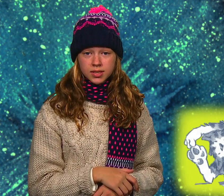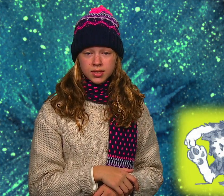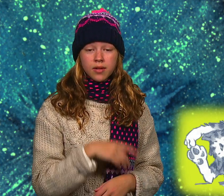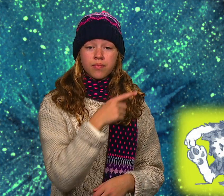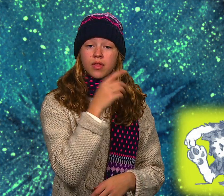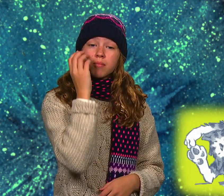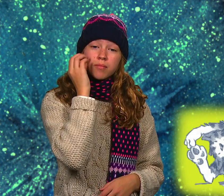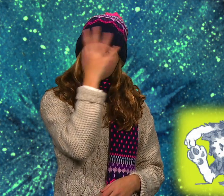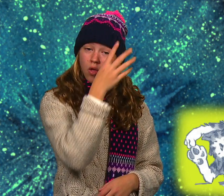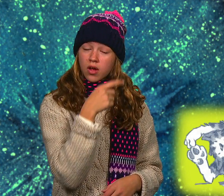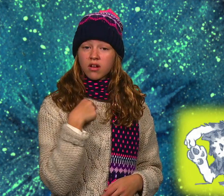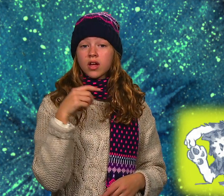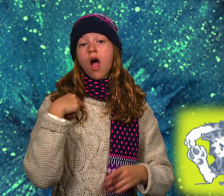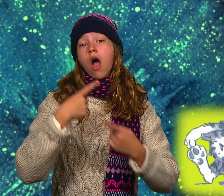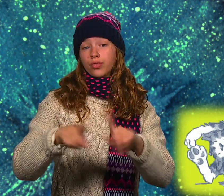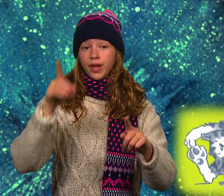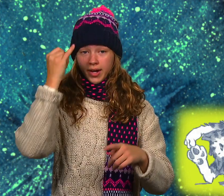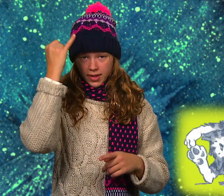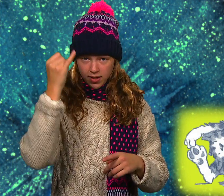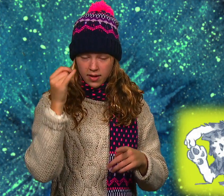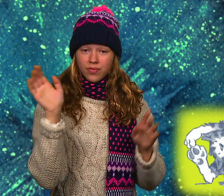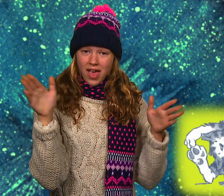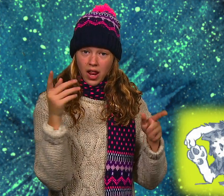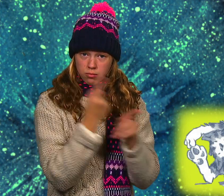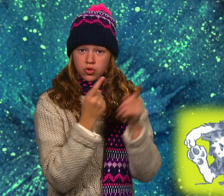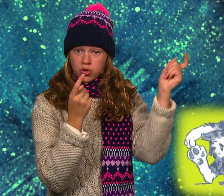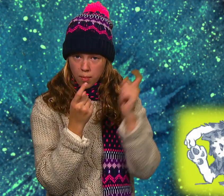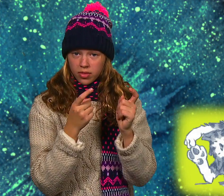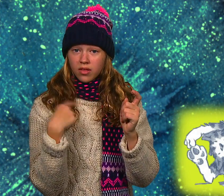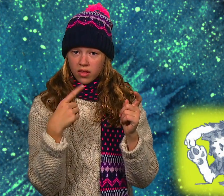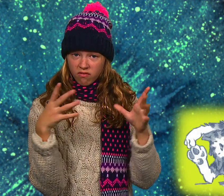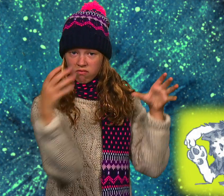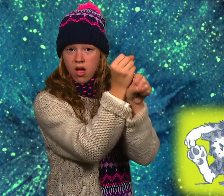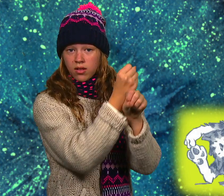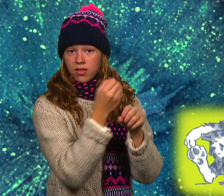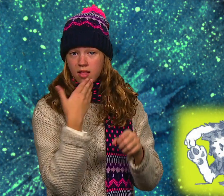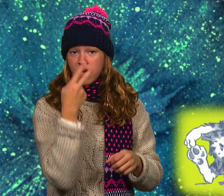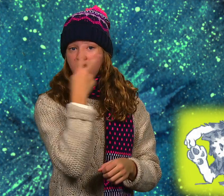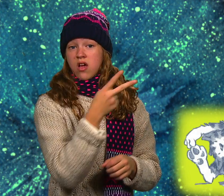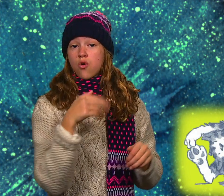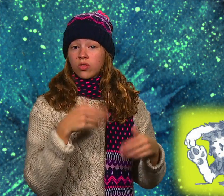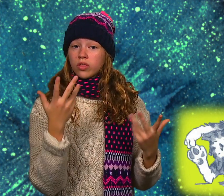Miau, wir könnten den Engeln eine Falle stellen. Hm,